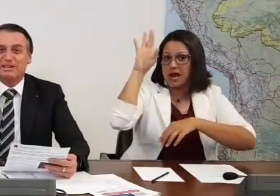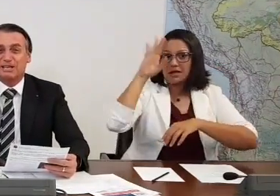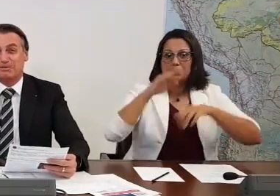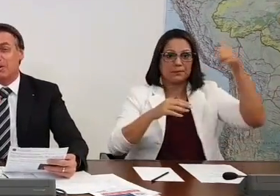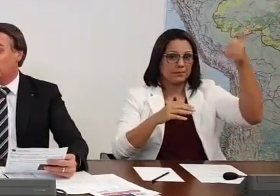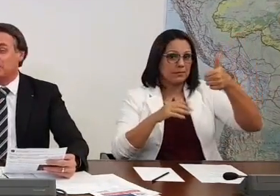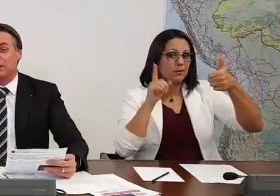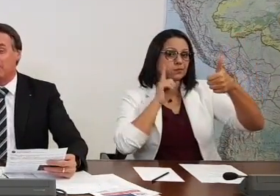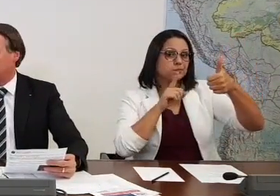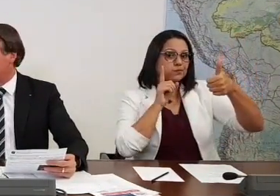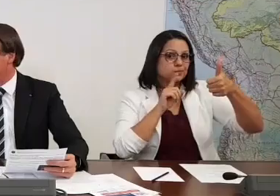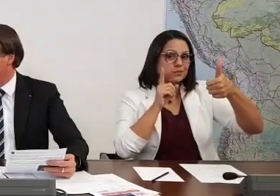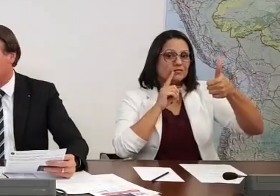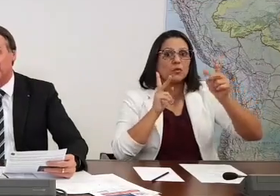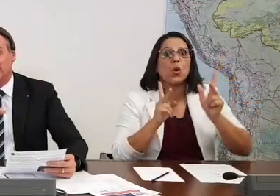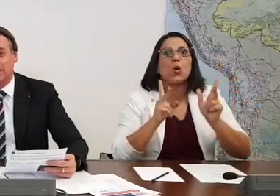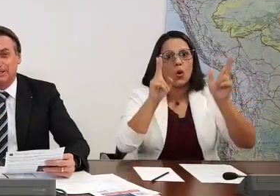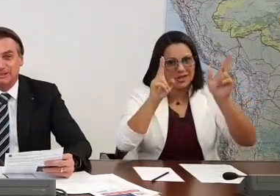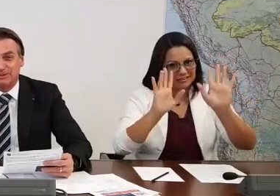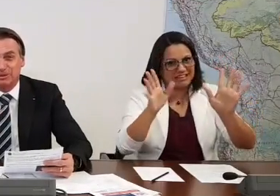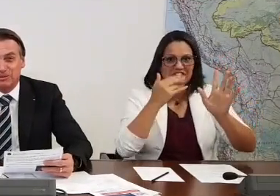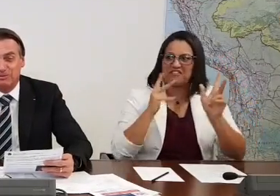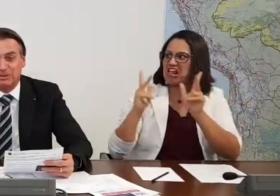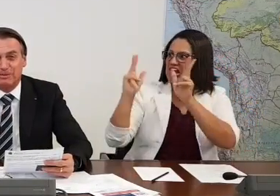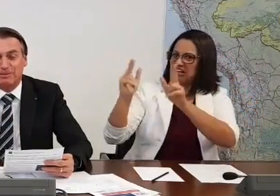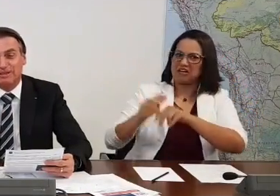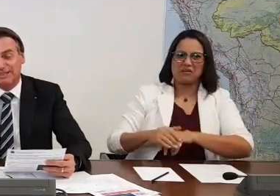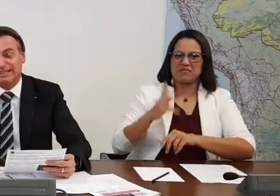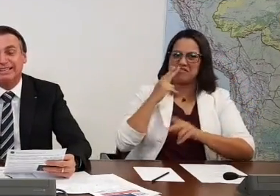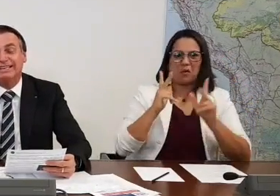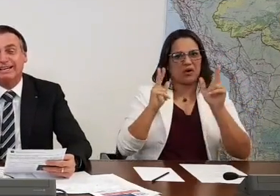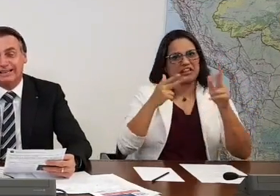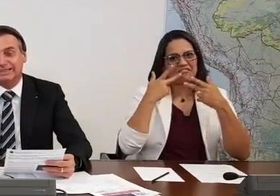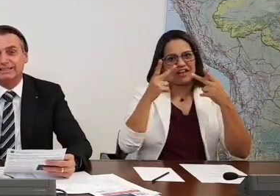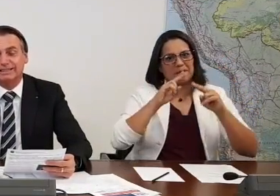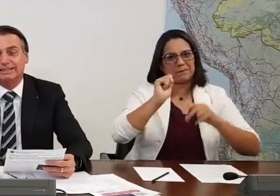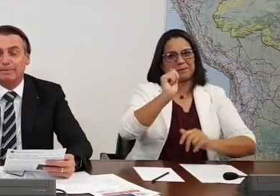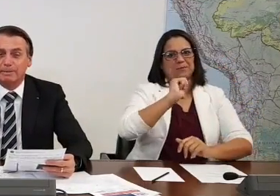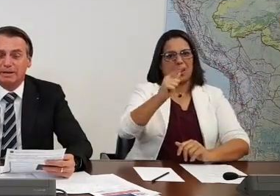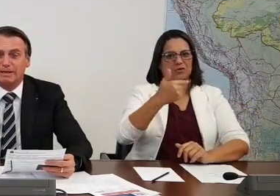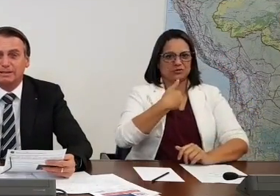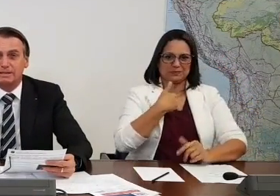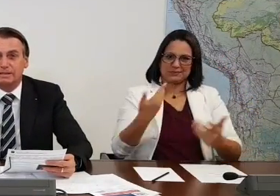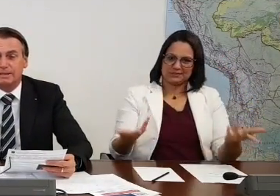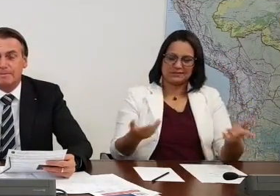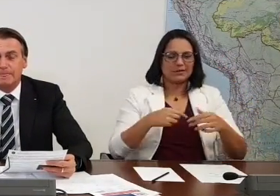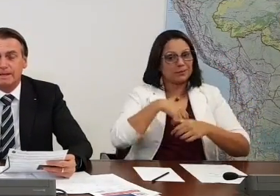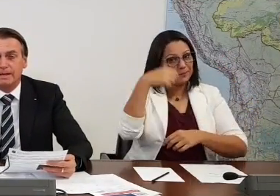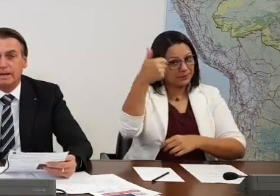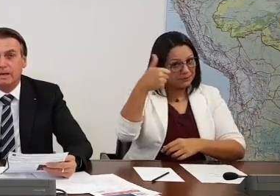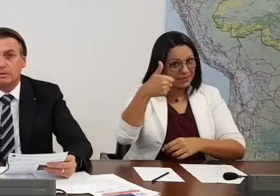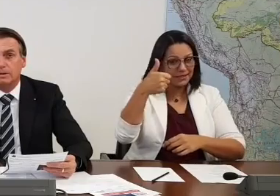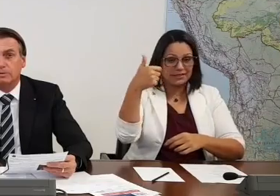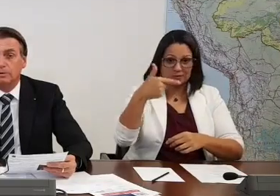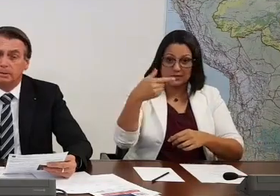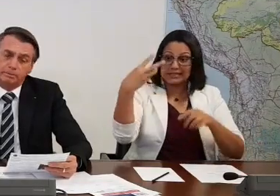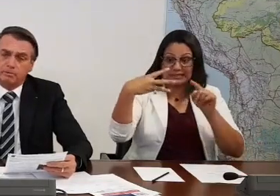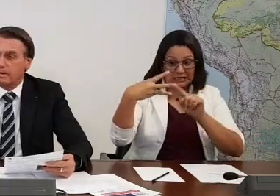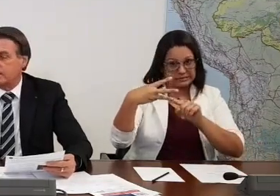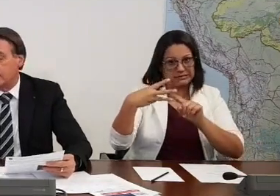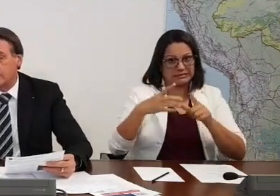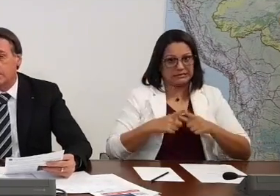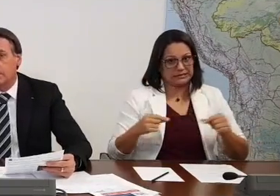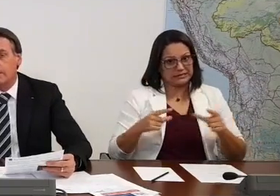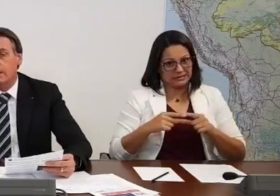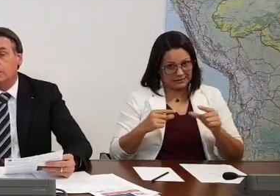Unidos, já vão recortar esse pedacinho e falar que eu botei a segunda economia e o Japão, a primeira e a terceira economia.